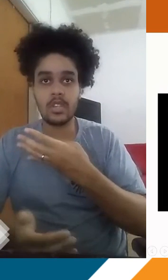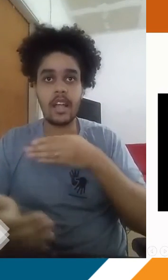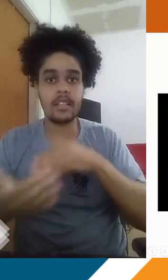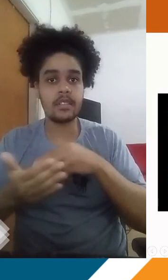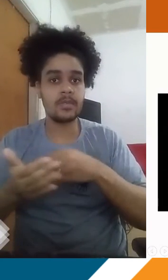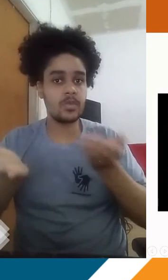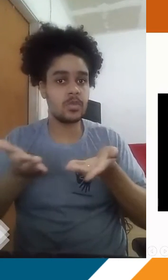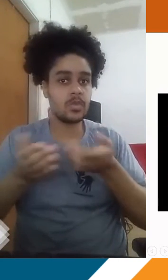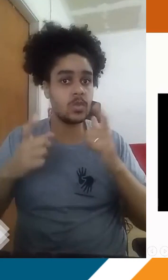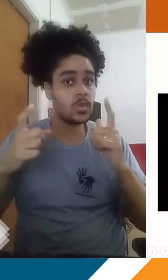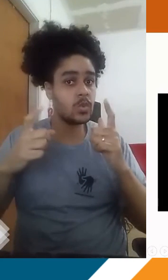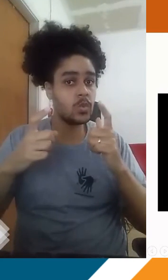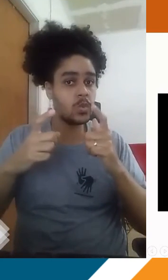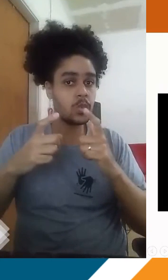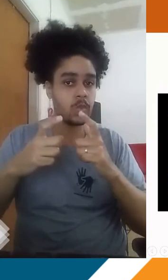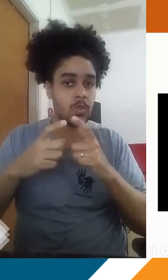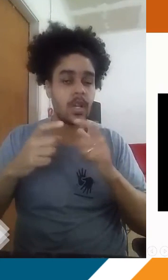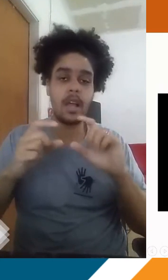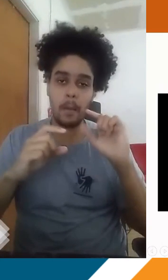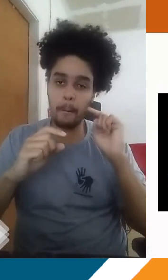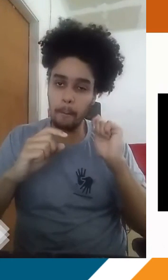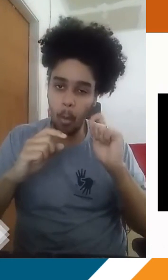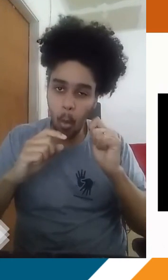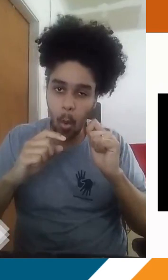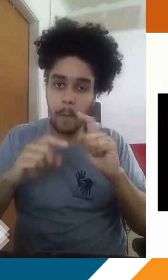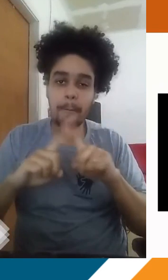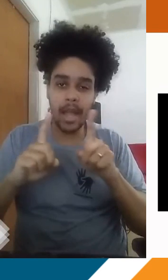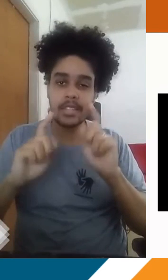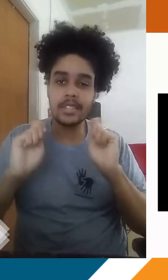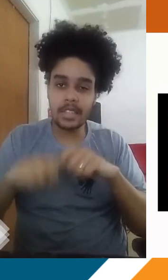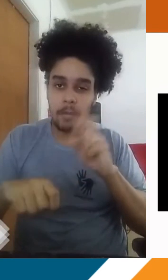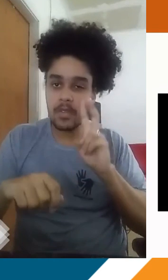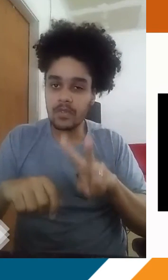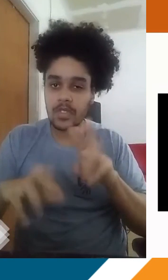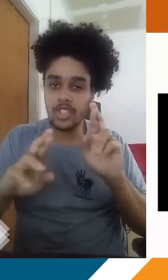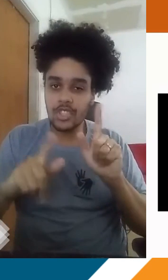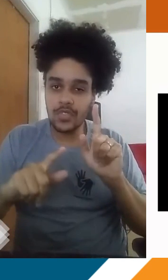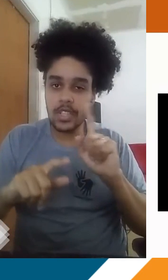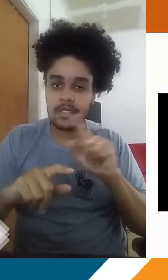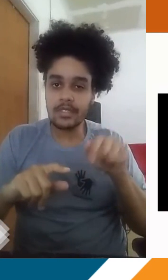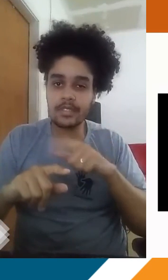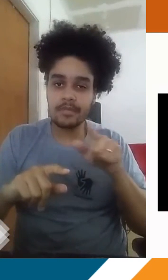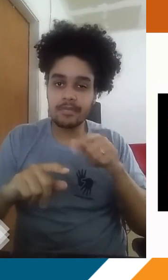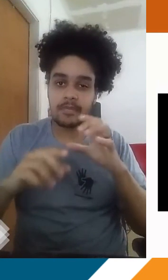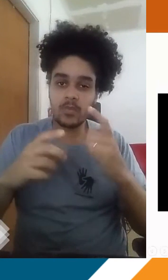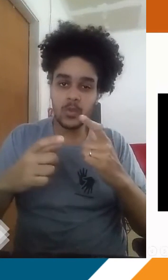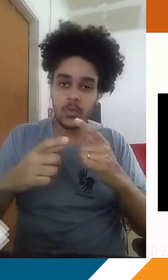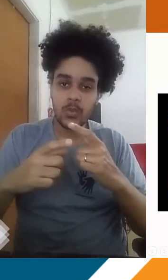para cá, a gente tem uma reduzida, ainda que pequena, mas a gente consegue enxergar uma diferença nesse padrão do que